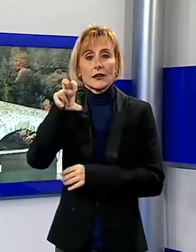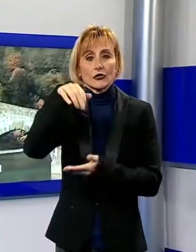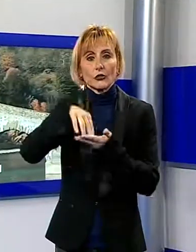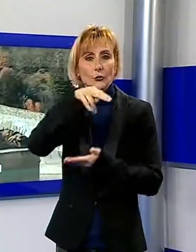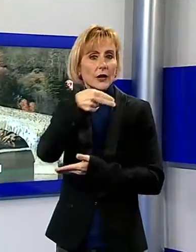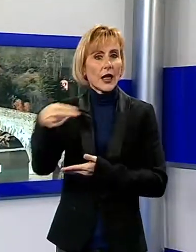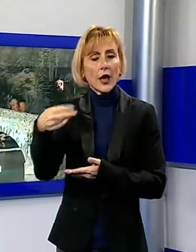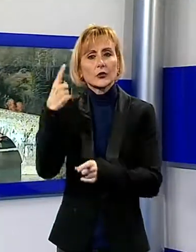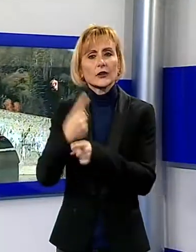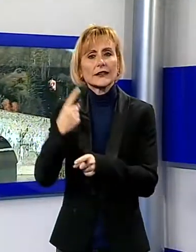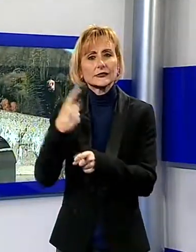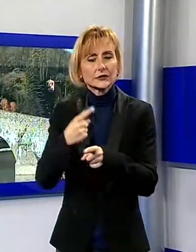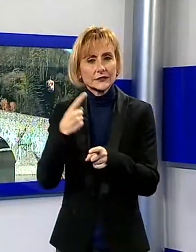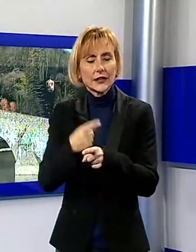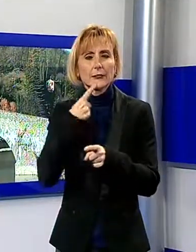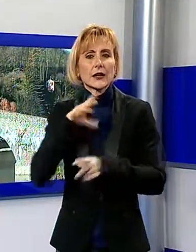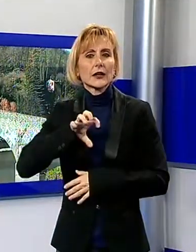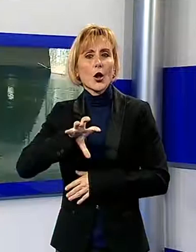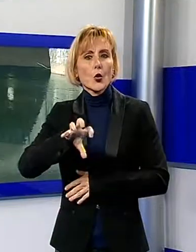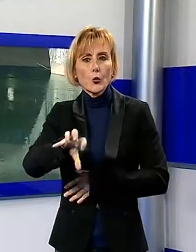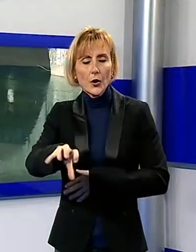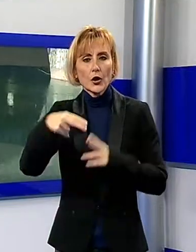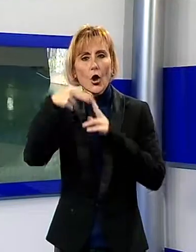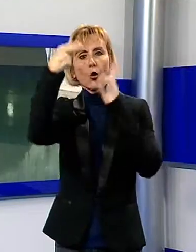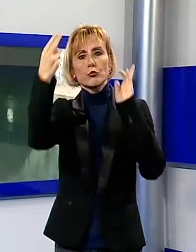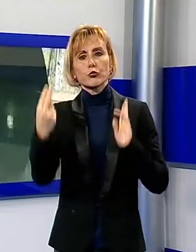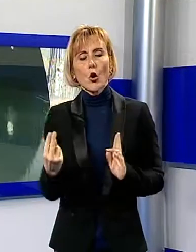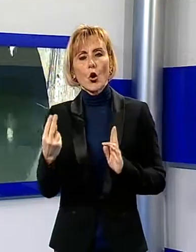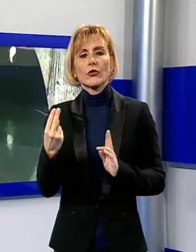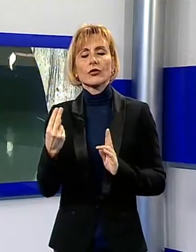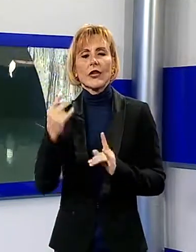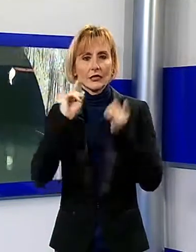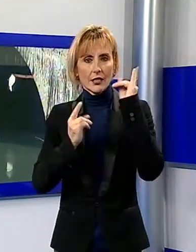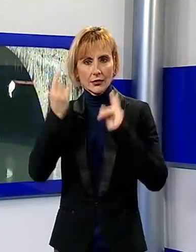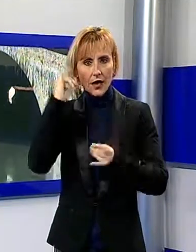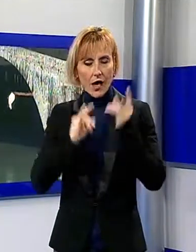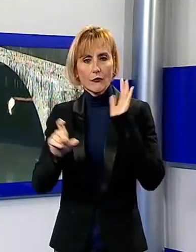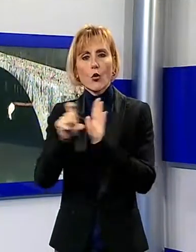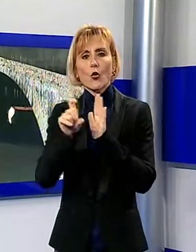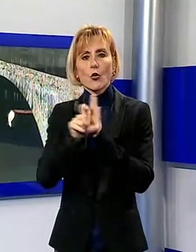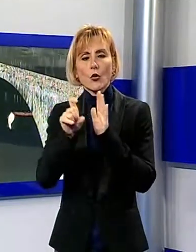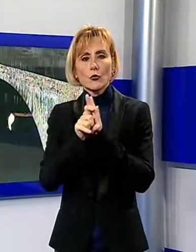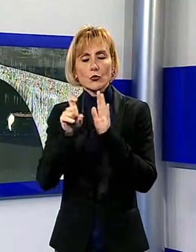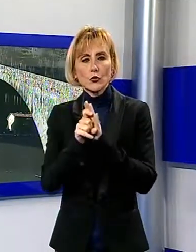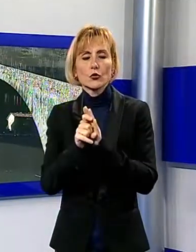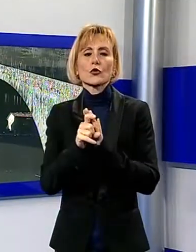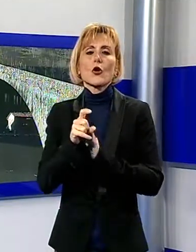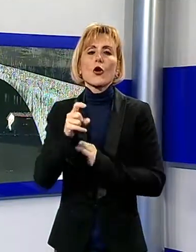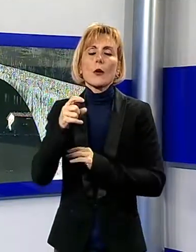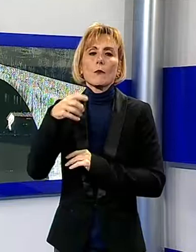necessari per il completo restauro del Ponte del Diavolo, nel comune di Borgo Ammozzano, monumento simbolo della Valle del Serchio.